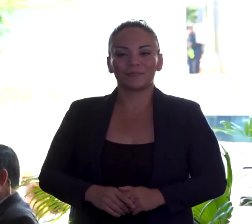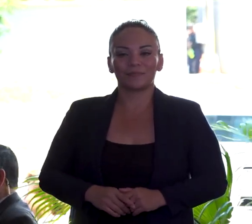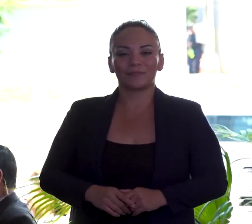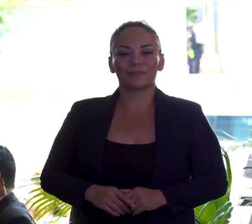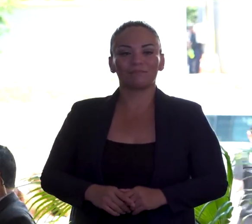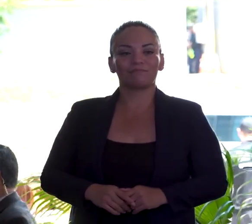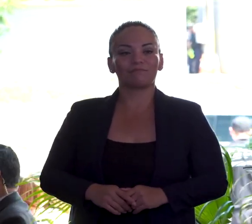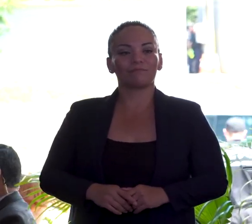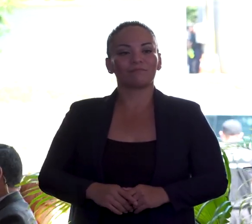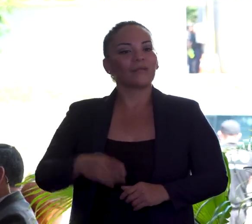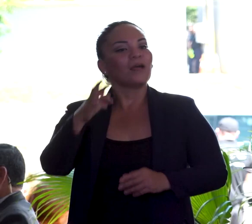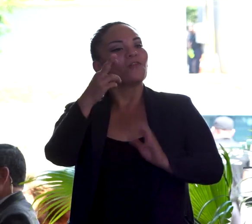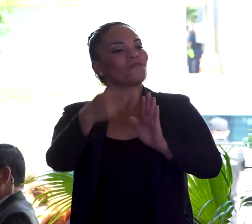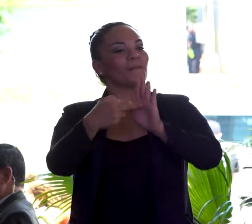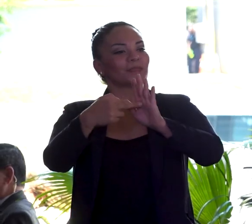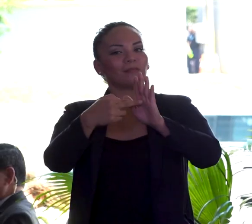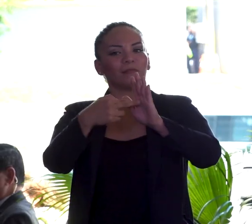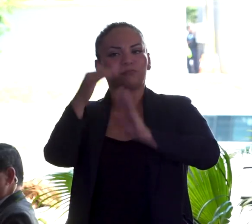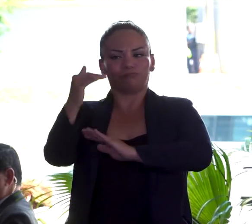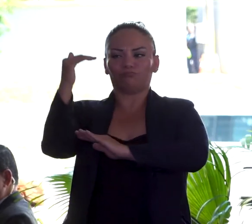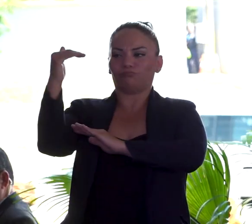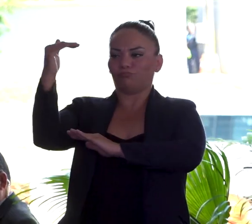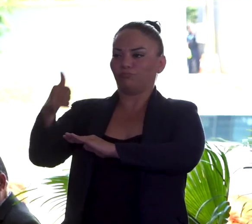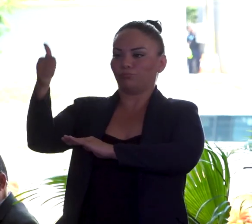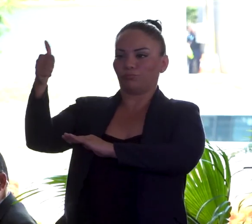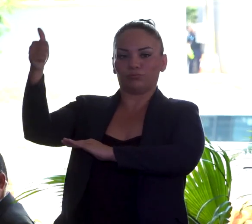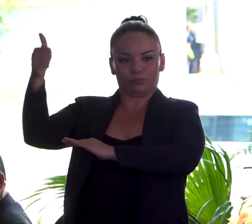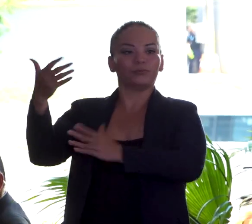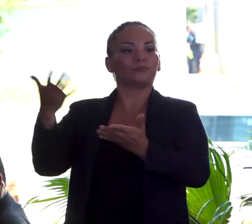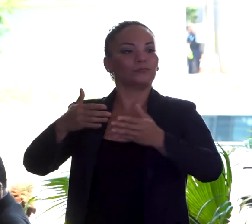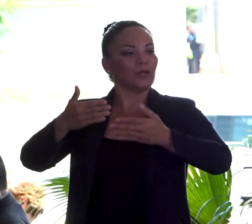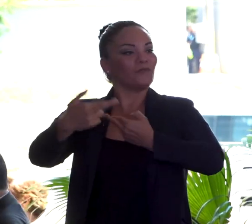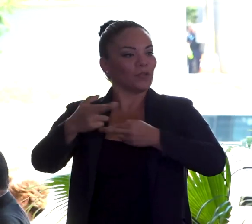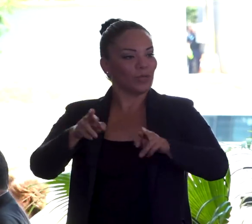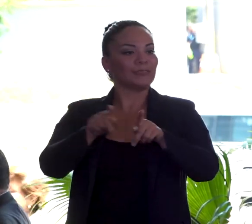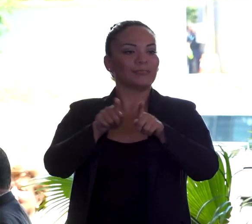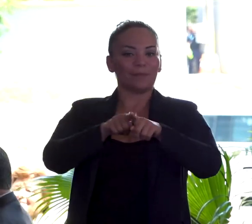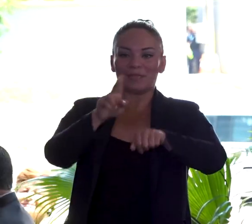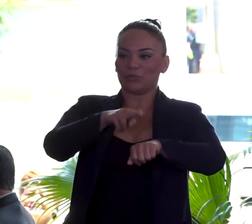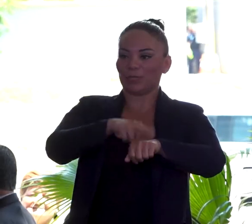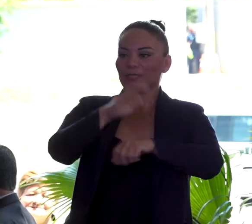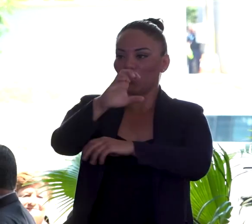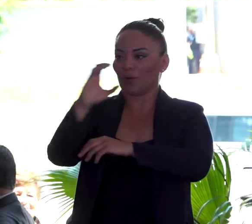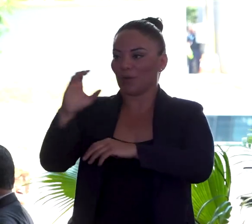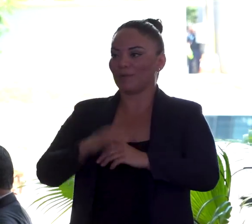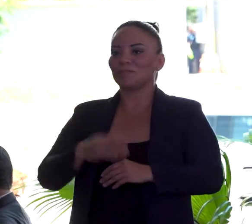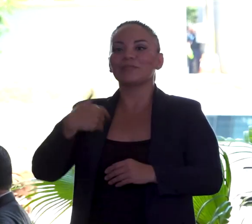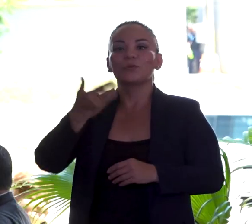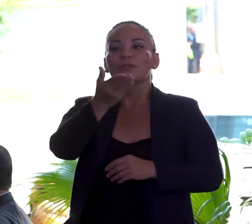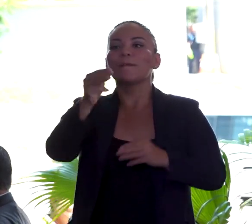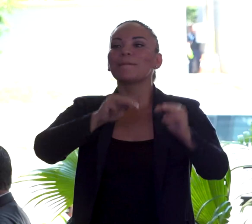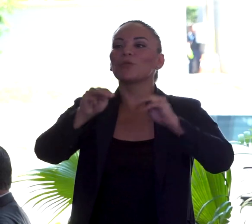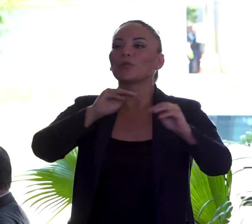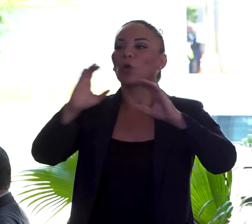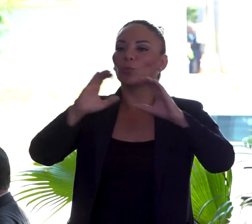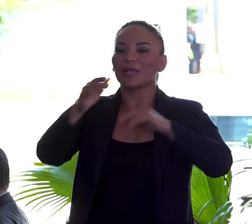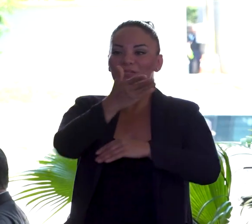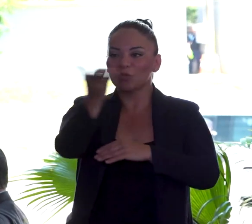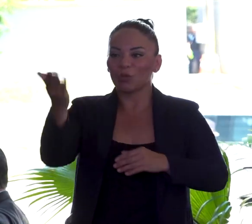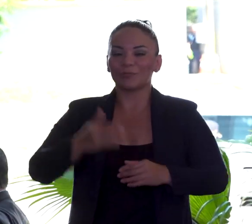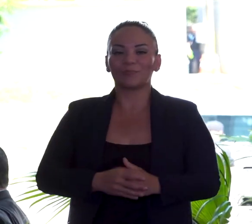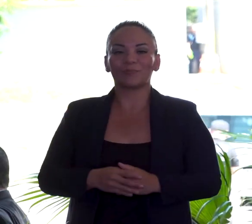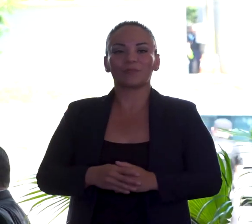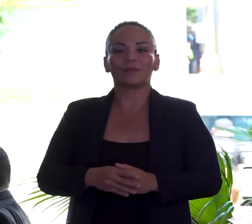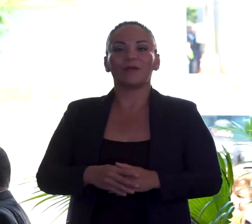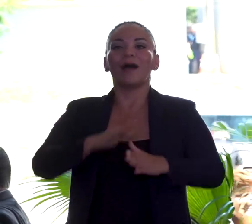Altos representantes regionales y nacionales de Coca-Cola. Señores de los medios y sobre